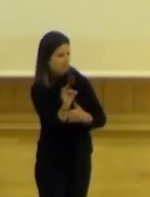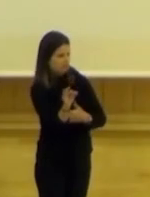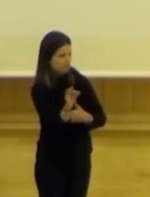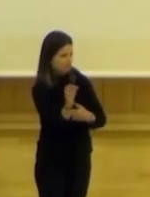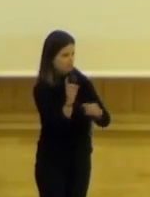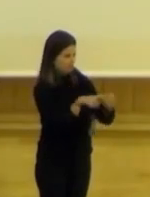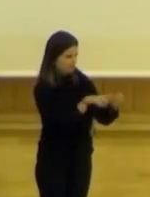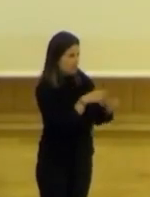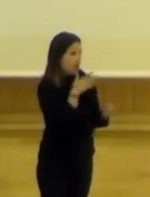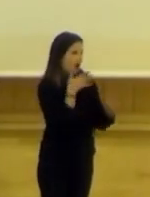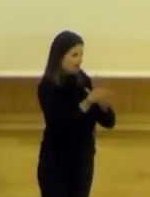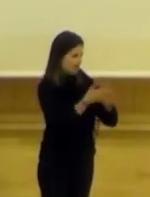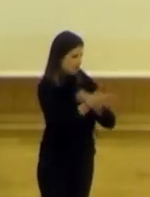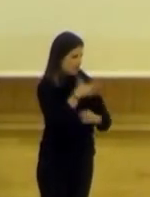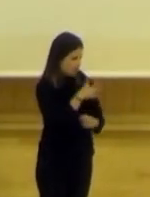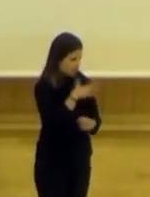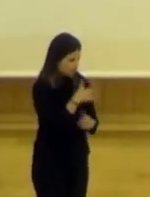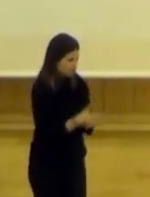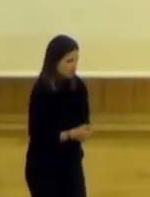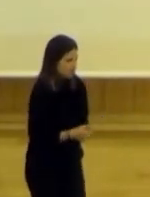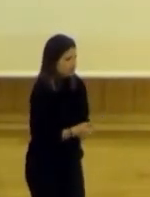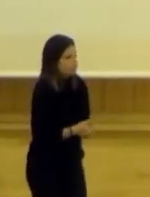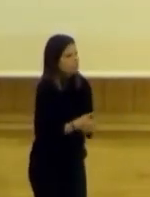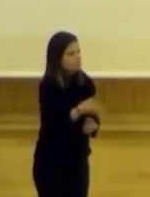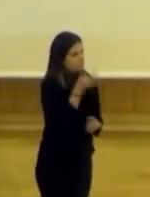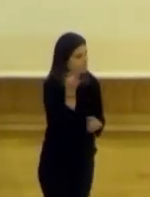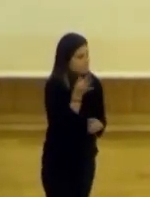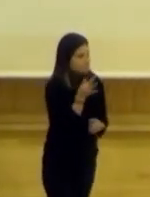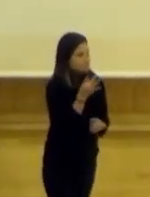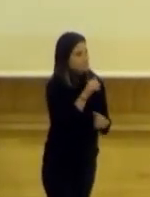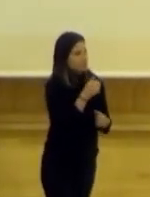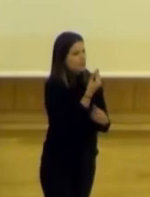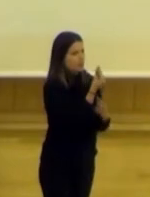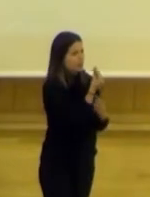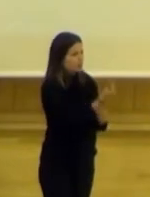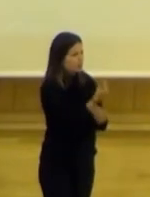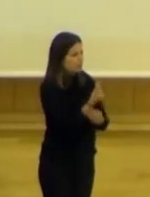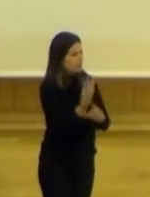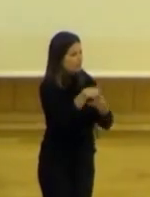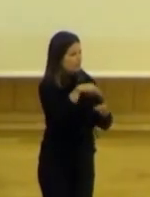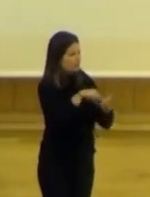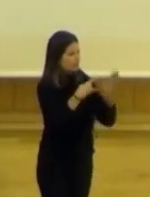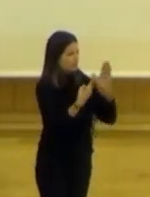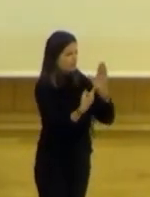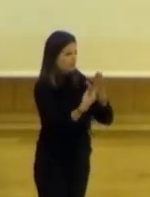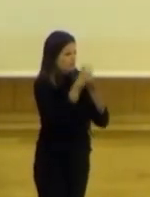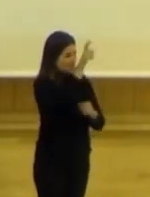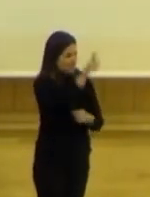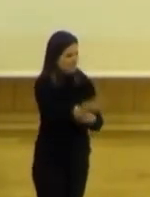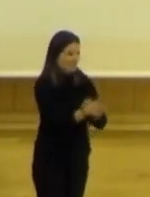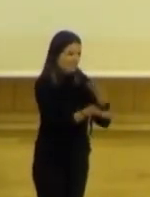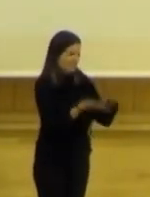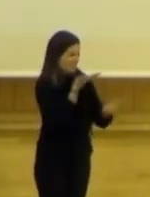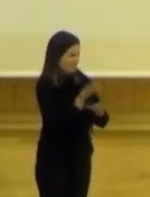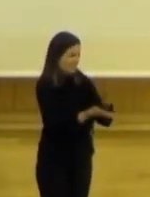Y ahora les voy a contar por qué. ¿Y qué más? Y bueno, las figuras dentro de los proyectos era una persona promovía un